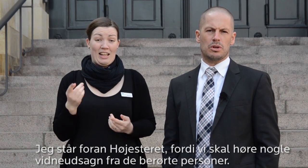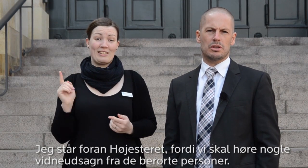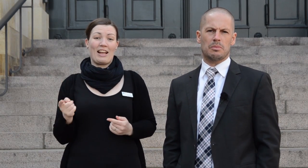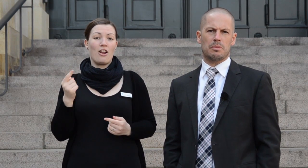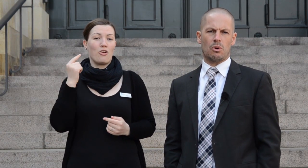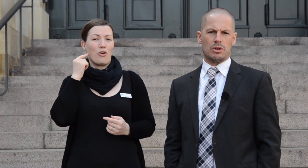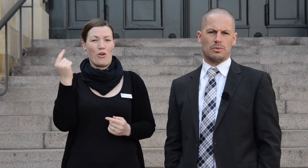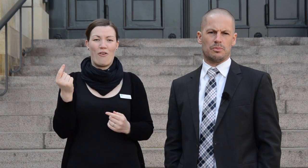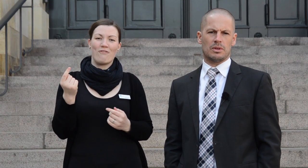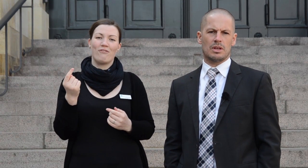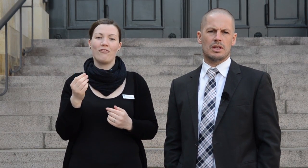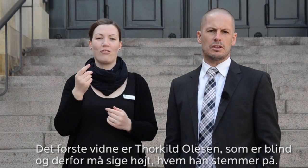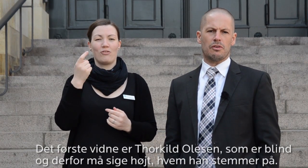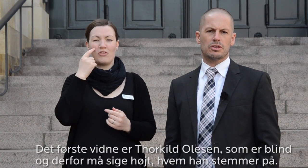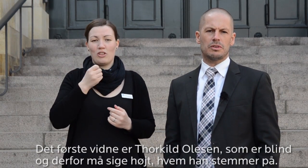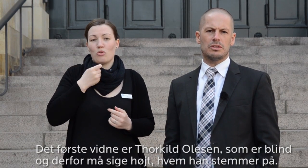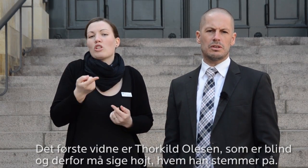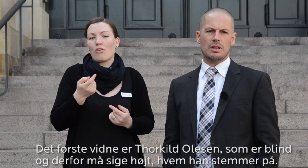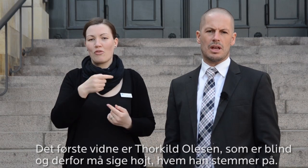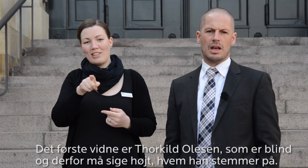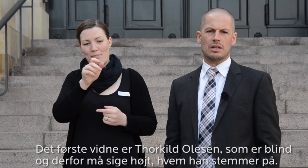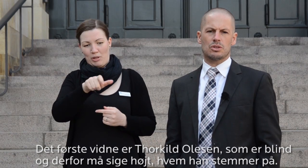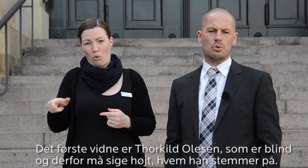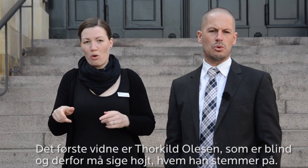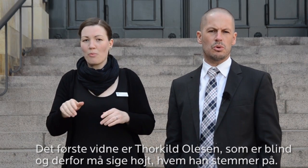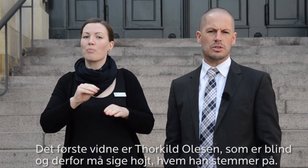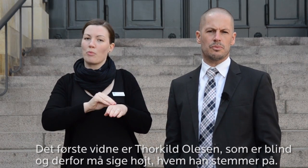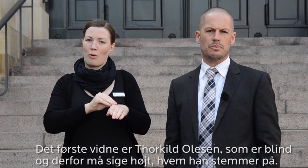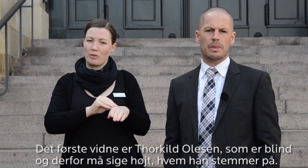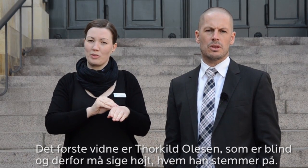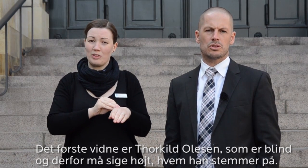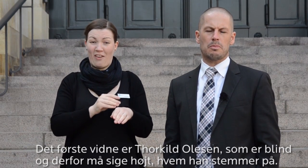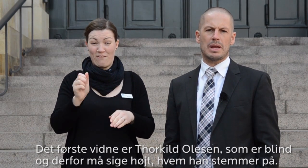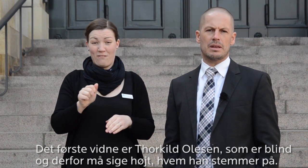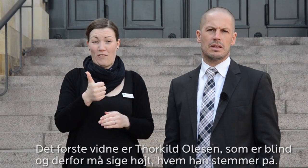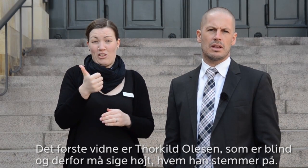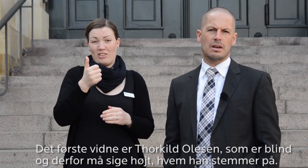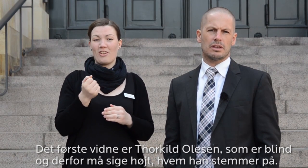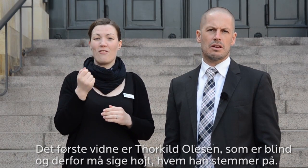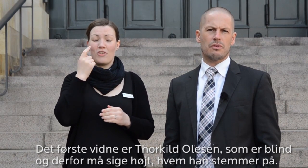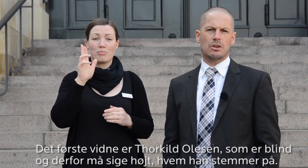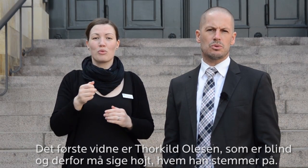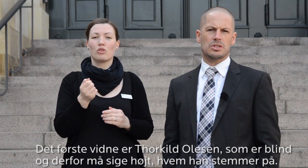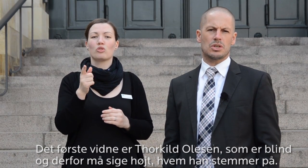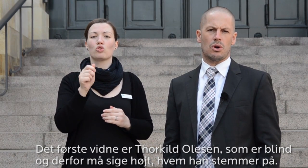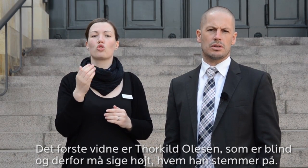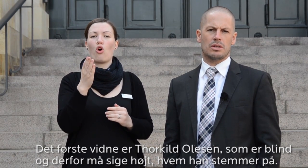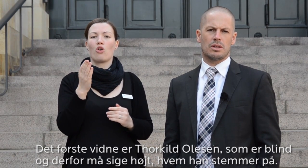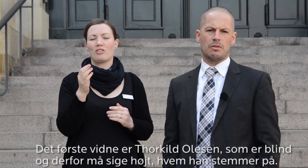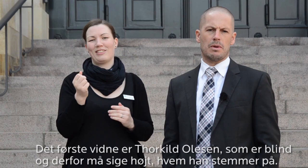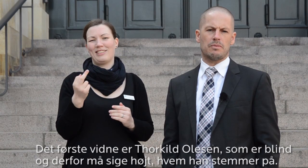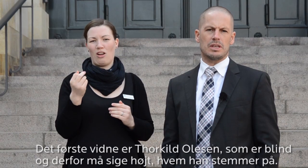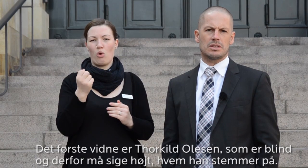de personer, der bliver berørt. Det første vidne er Torkel Olesen, som er blind, og derfor er han nødt til at sige